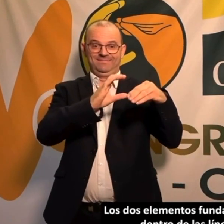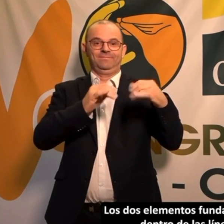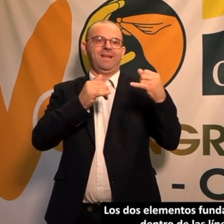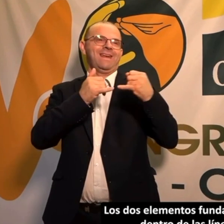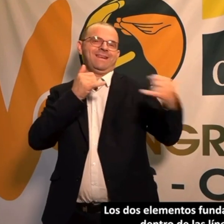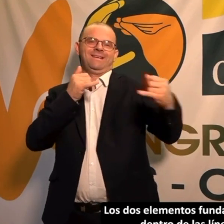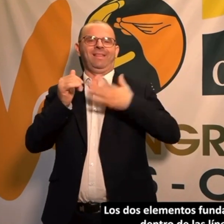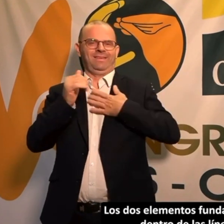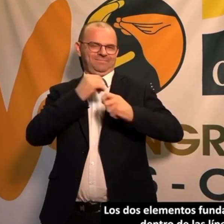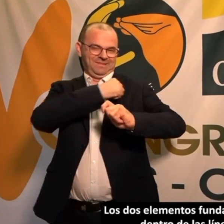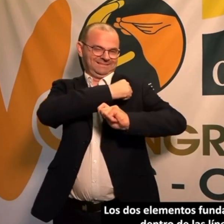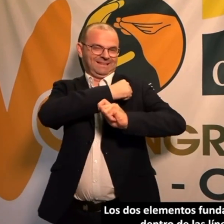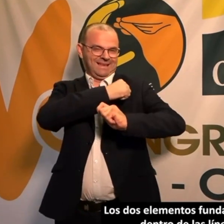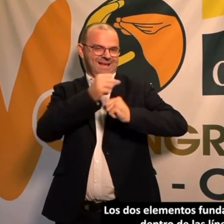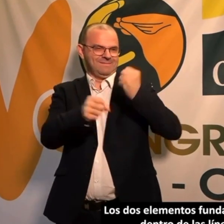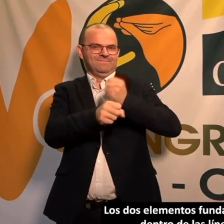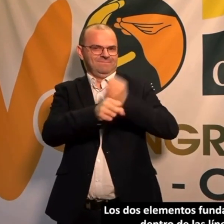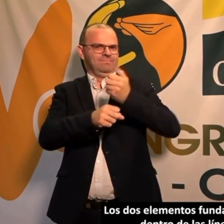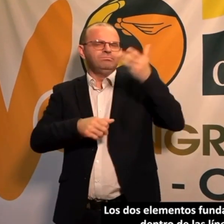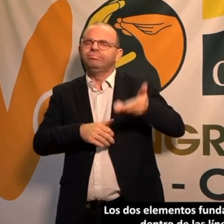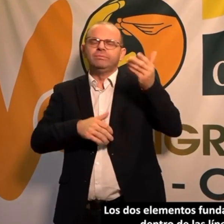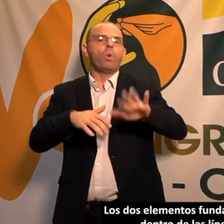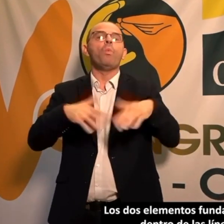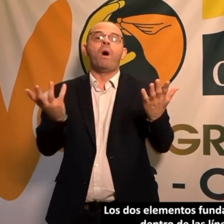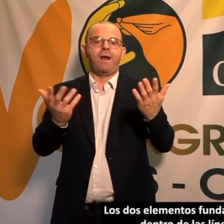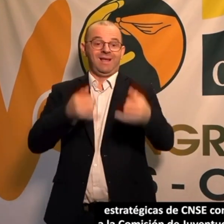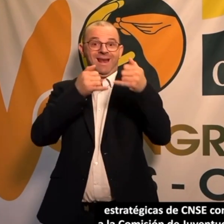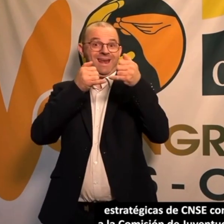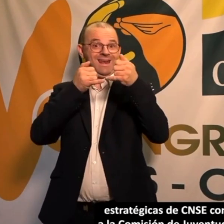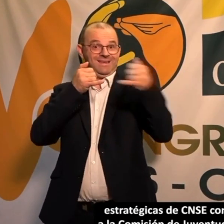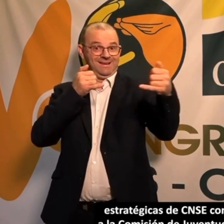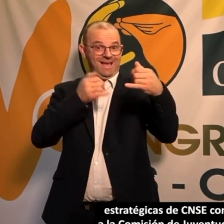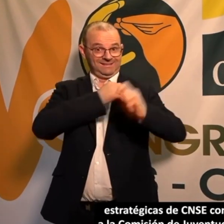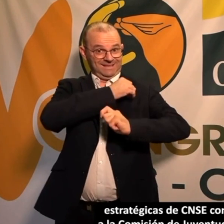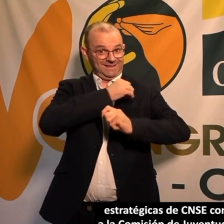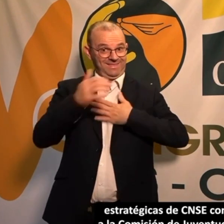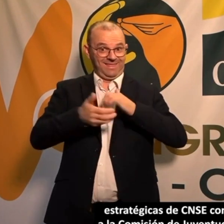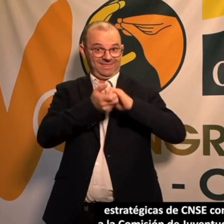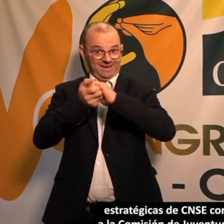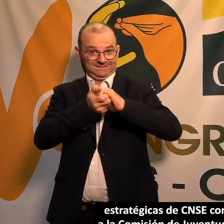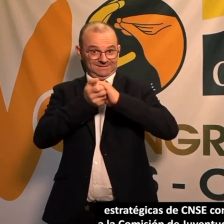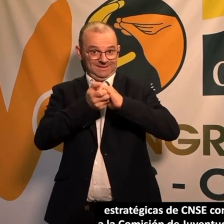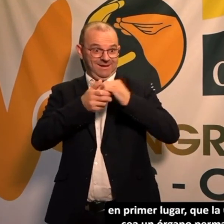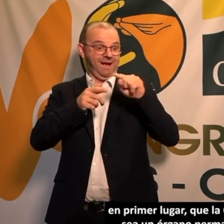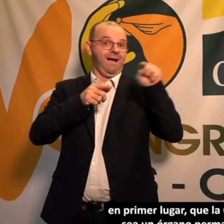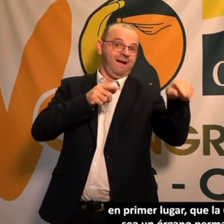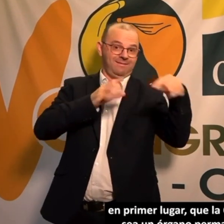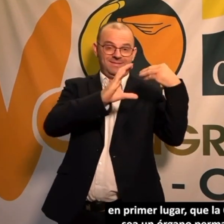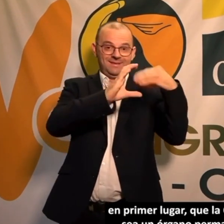Los dos elementos fundamentales dentro de las líneas estratégicas de la misión sea un órgano permanente en el que la juventud sorda esté